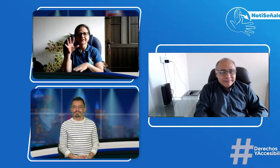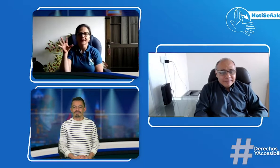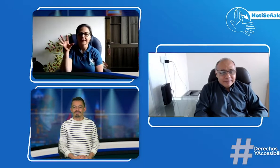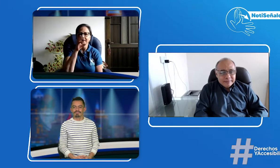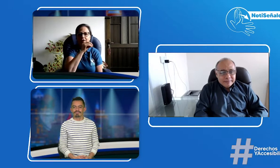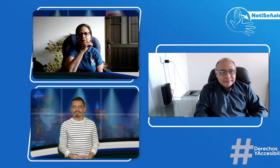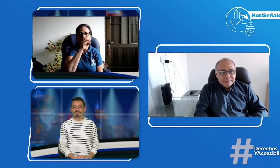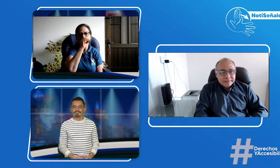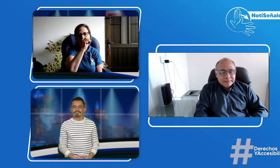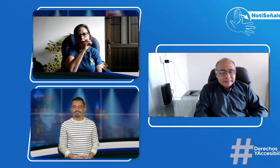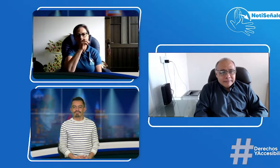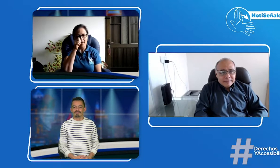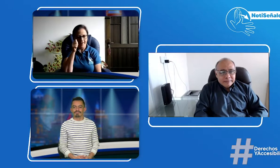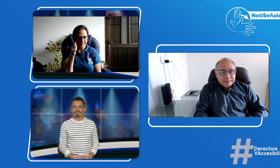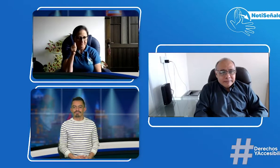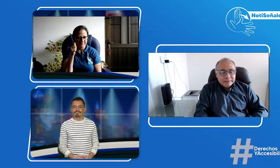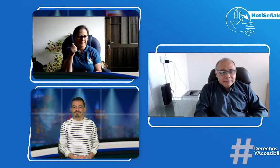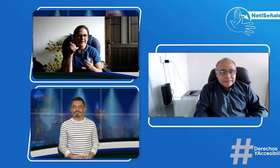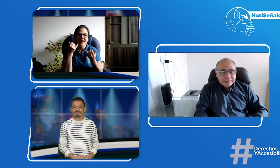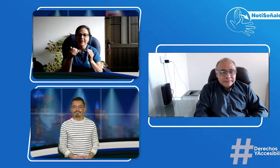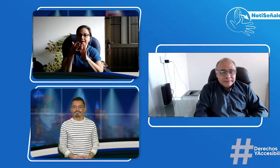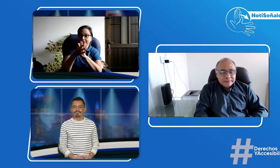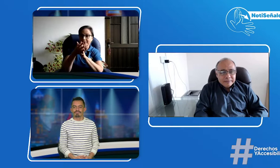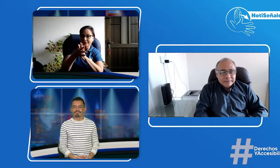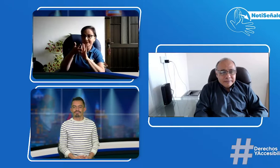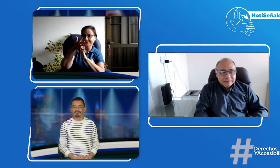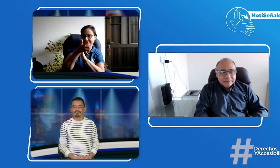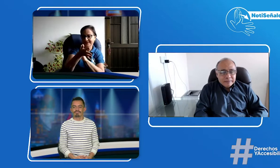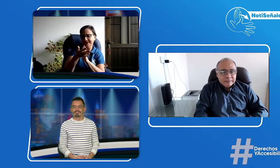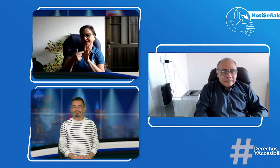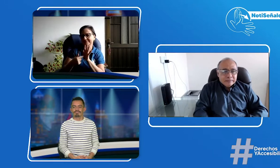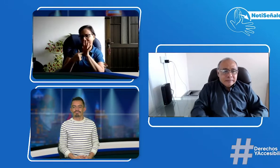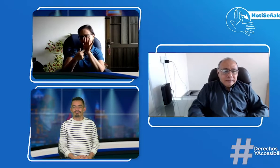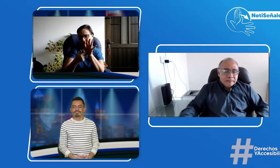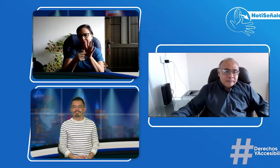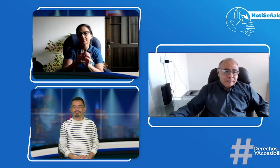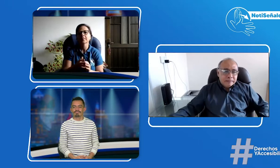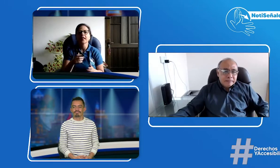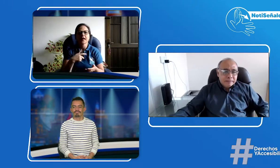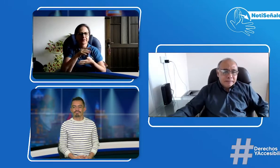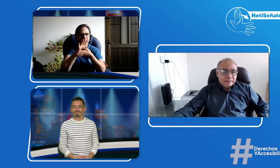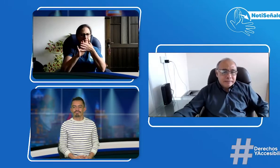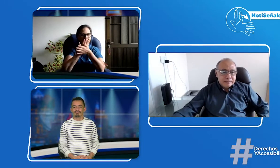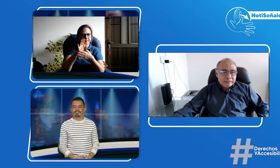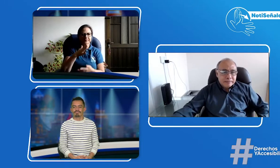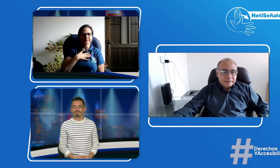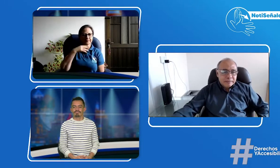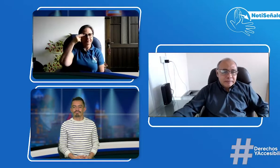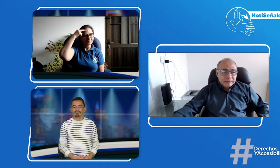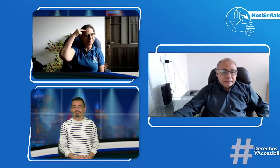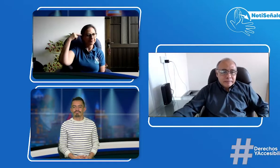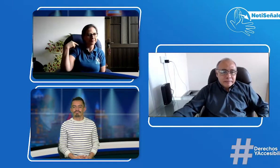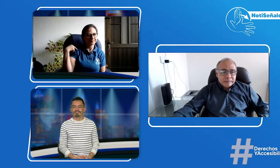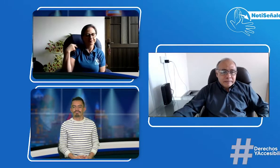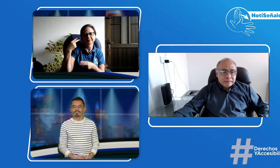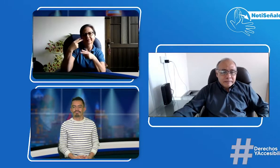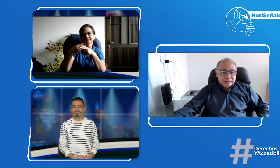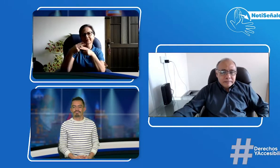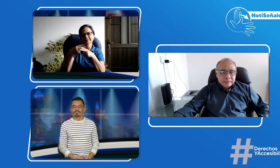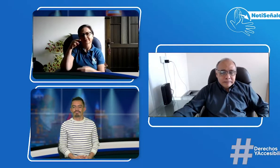Buenas tardes para todos y todas. Estoy en este espacio dentro de Noticias Señales.